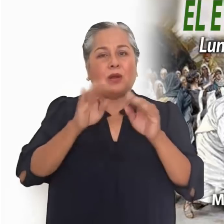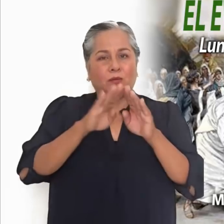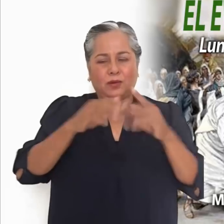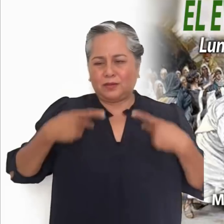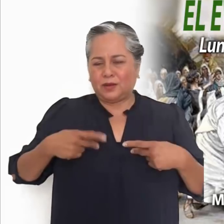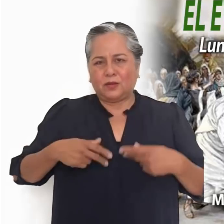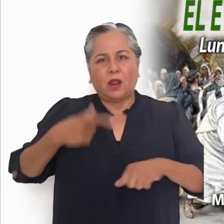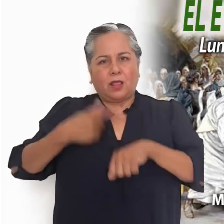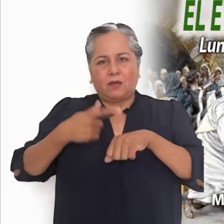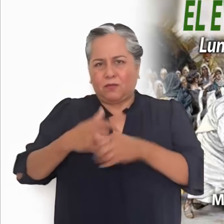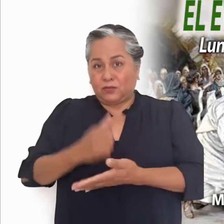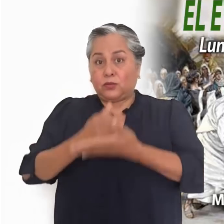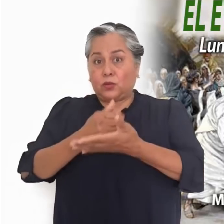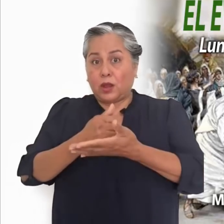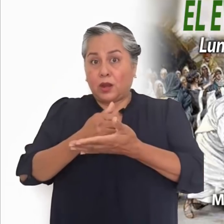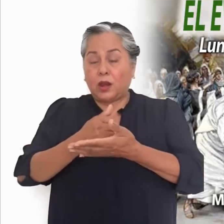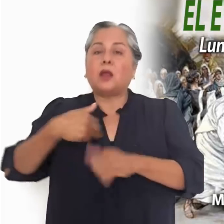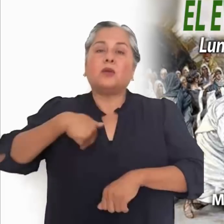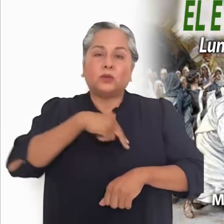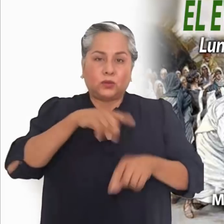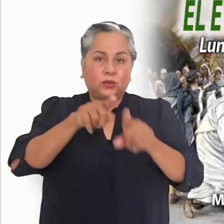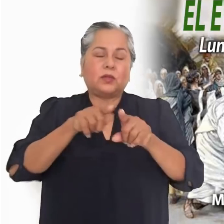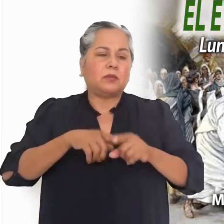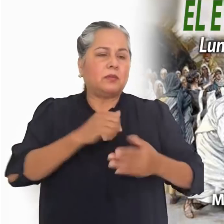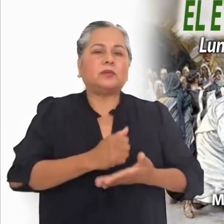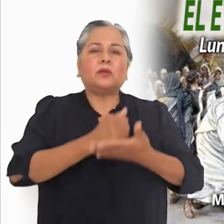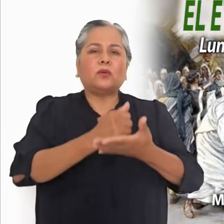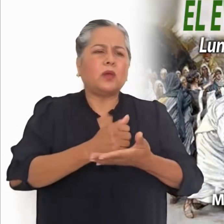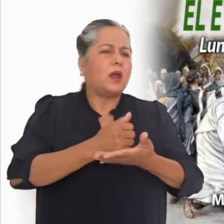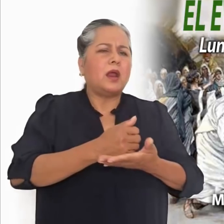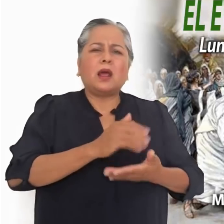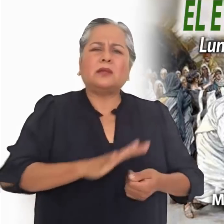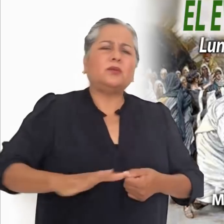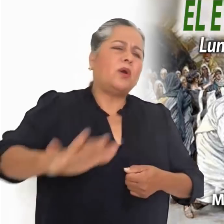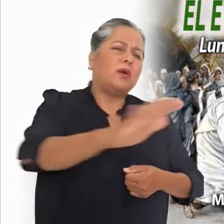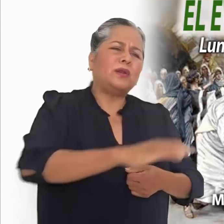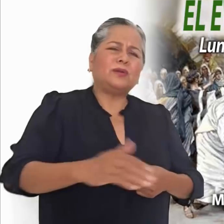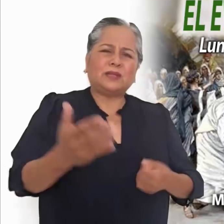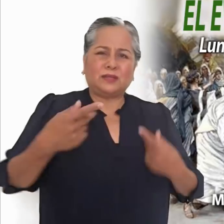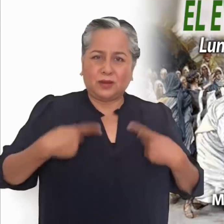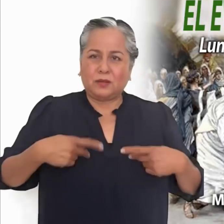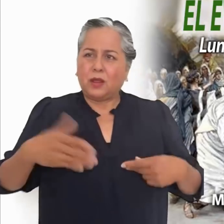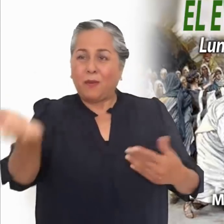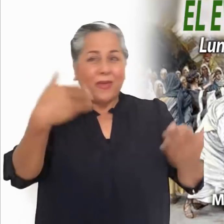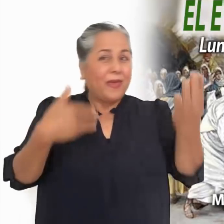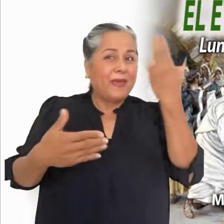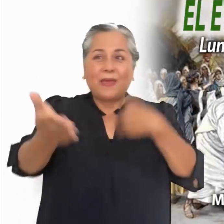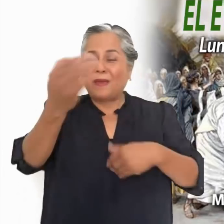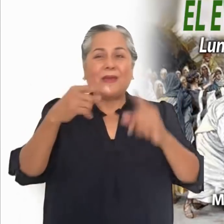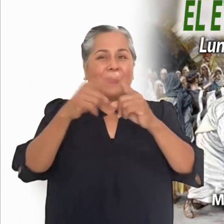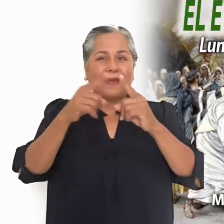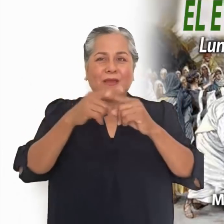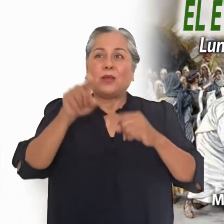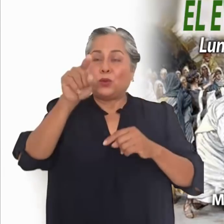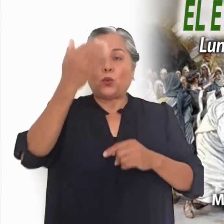personas que no tienen quien los cargue, quien los acerque a Jesús, quien les